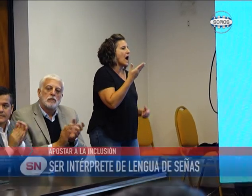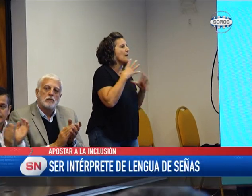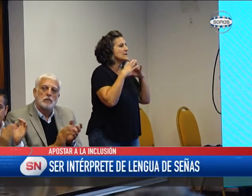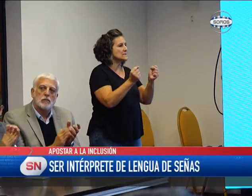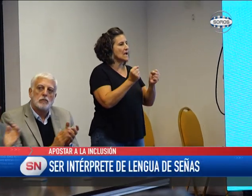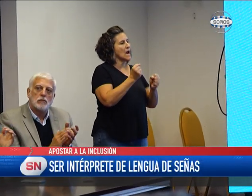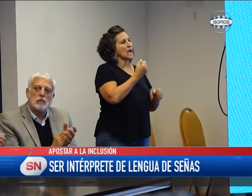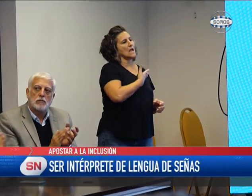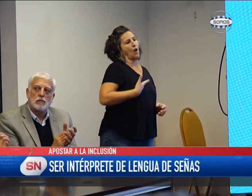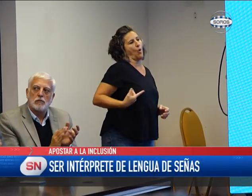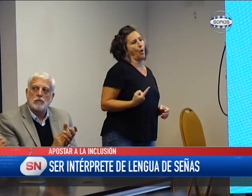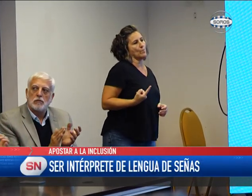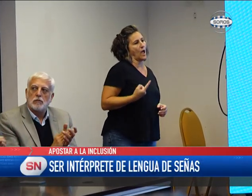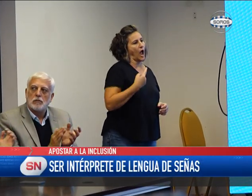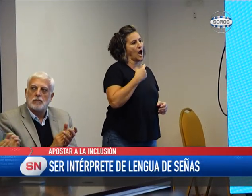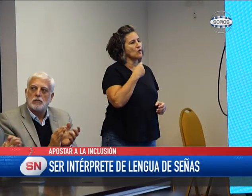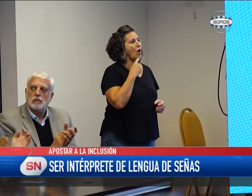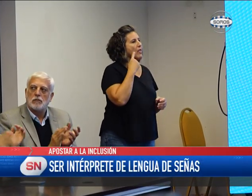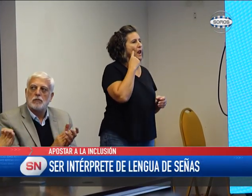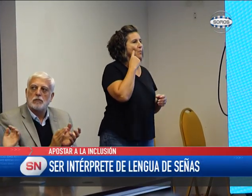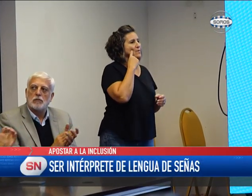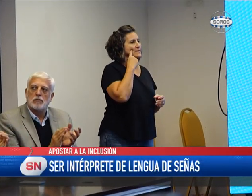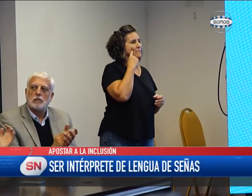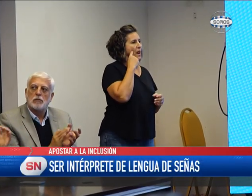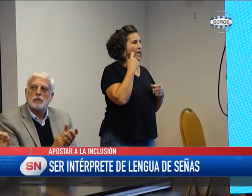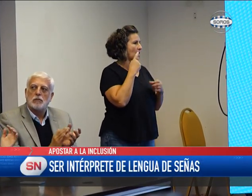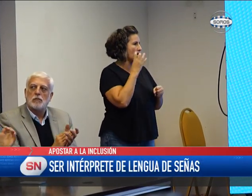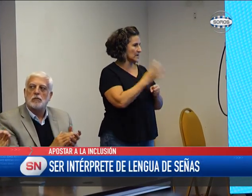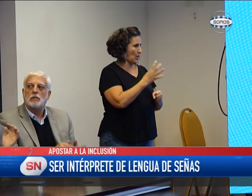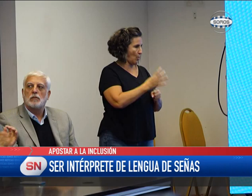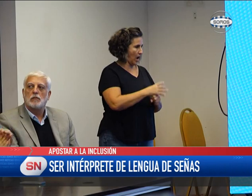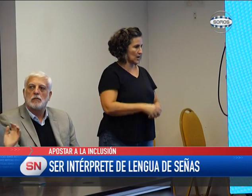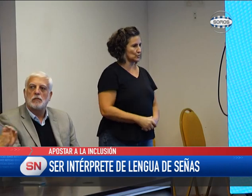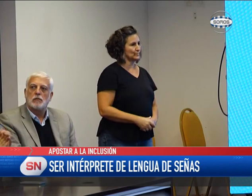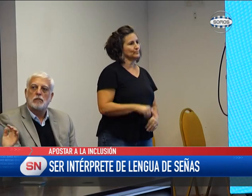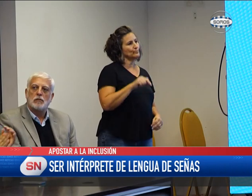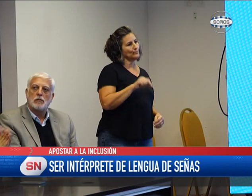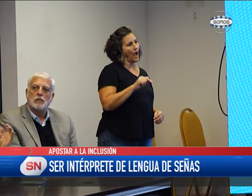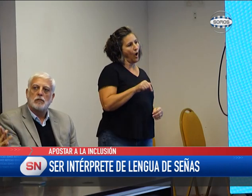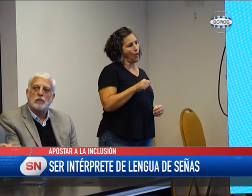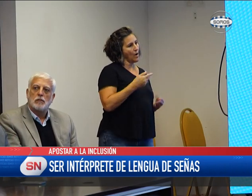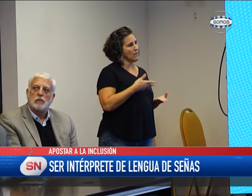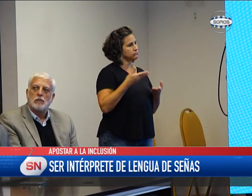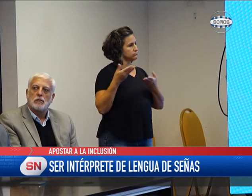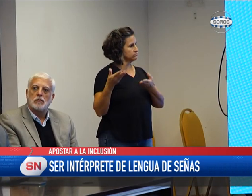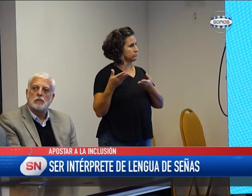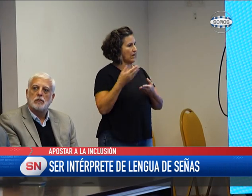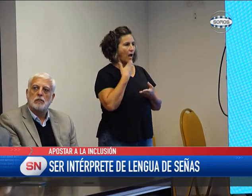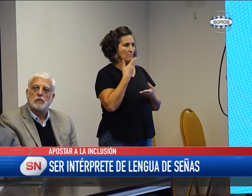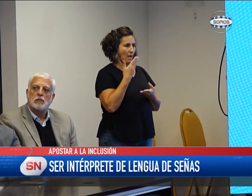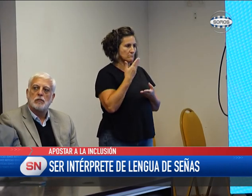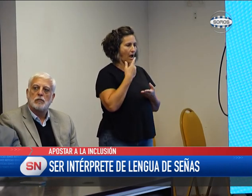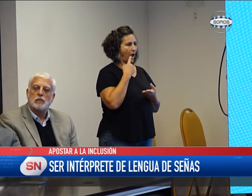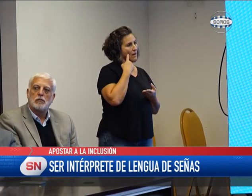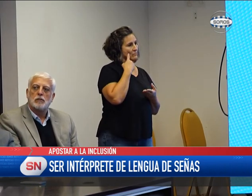fundamental poder tener la interpretación. ¿Esto cuándo lo haces? ¿En qué actos? Normalmente